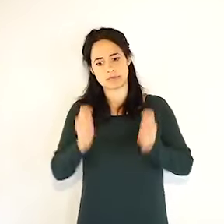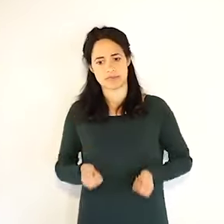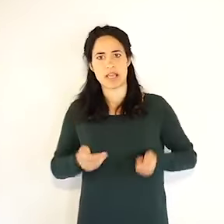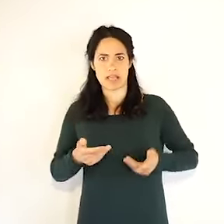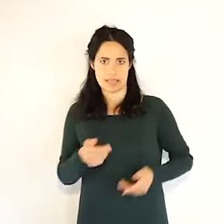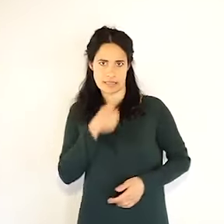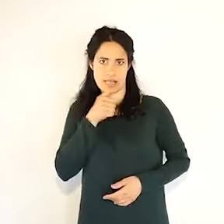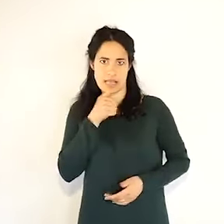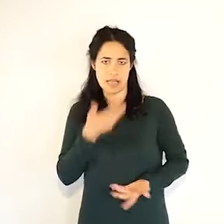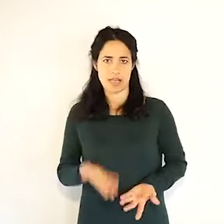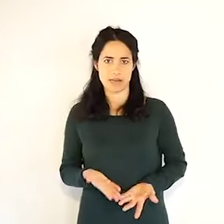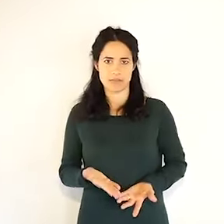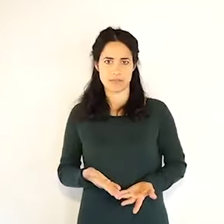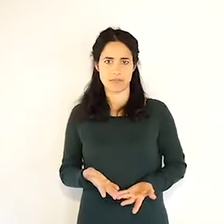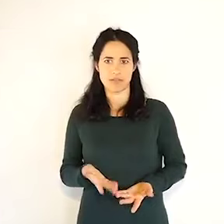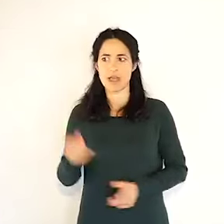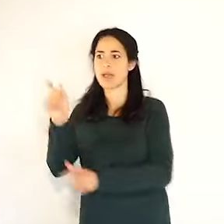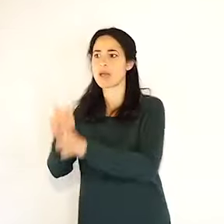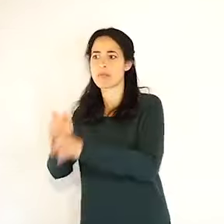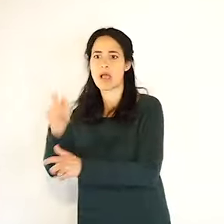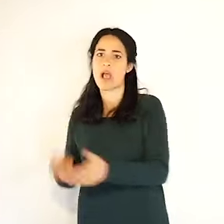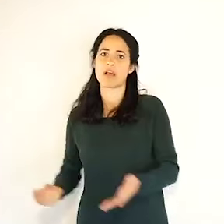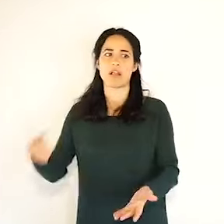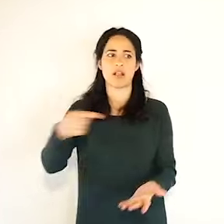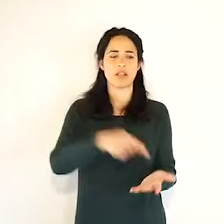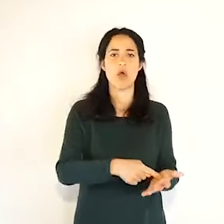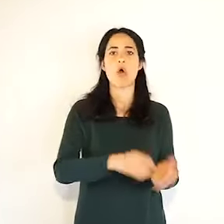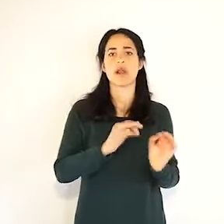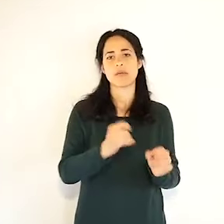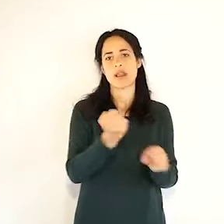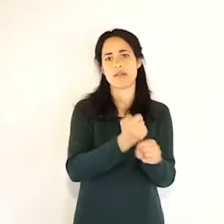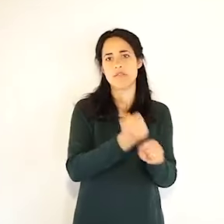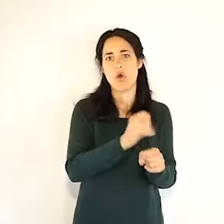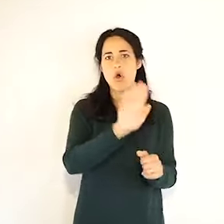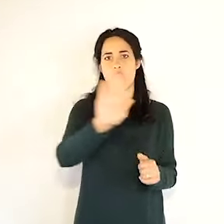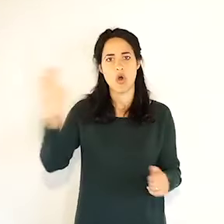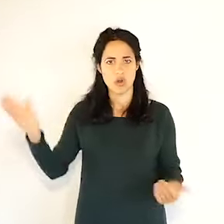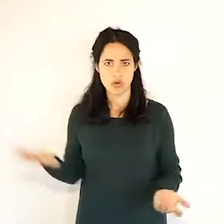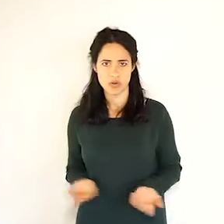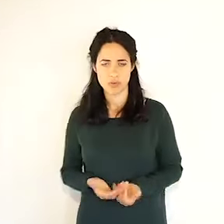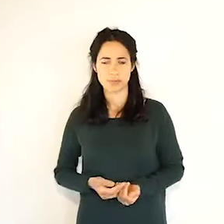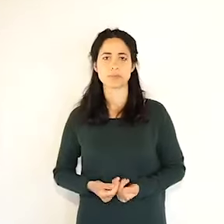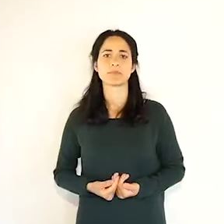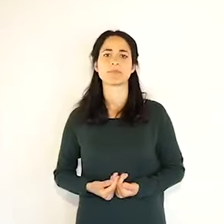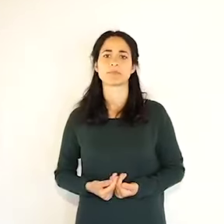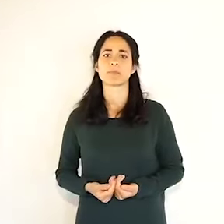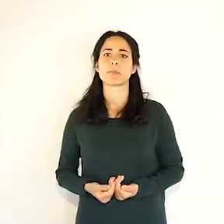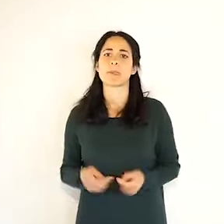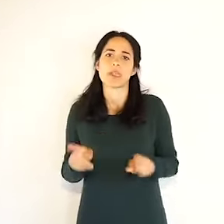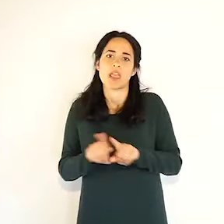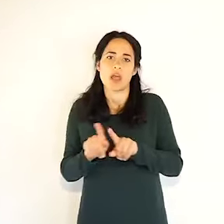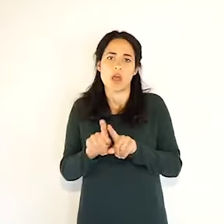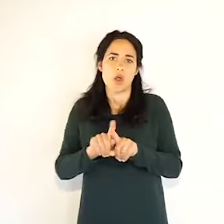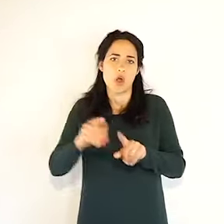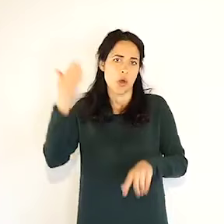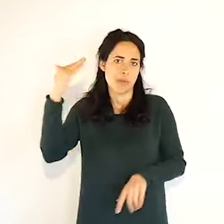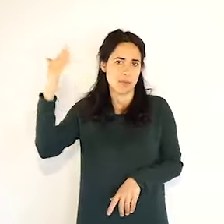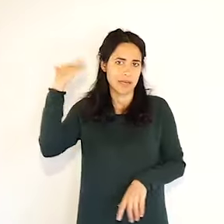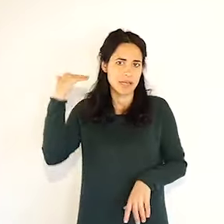condiviso col governo e anzi in qualche modo come ha dichiarato anche ieri il Presidente Bonaccini abbiamo perfino